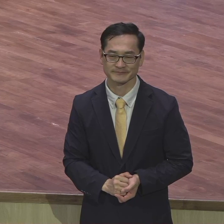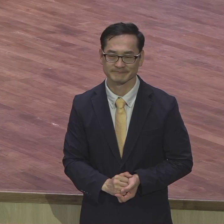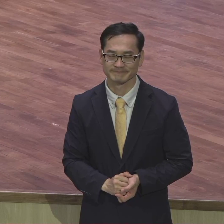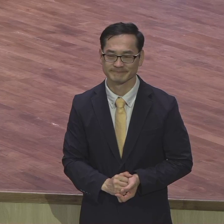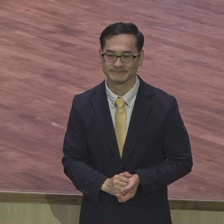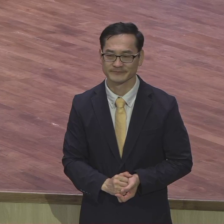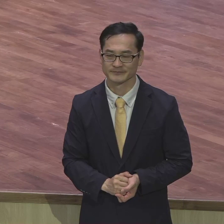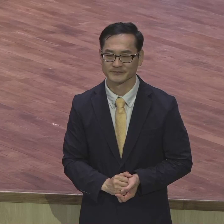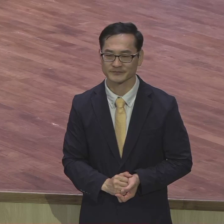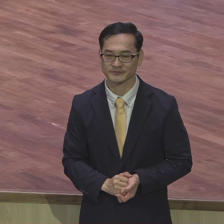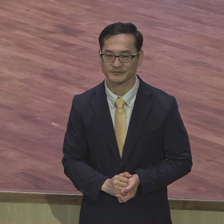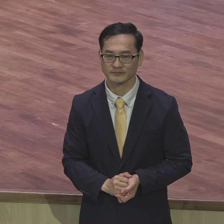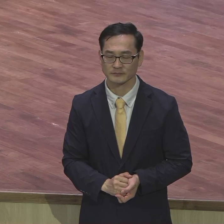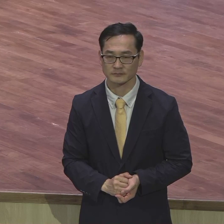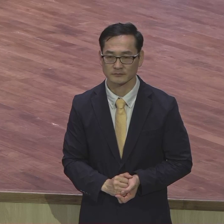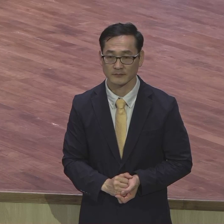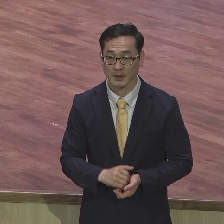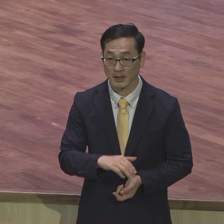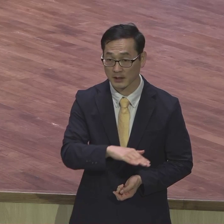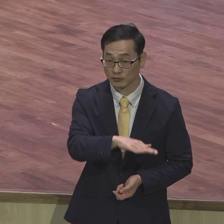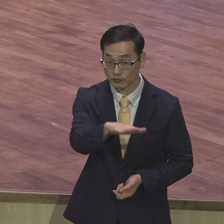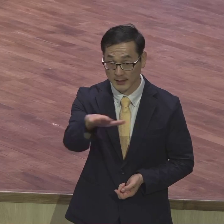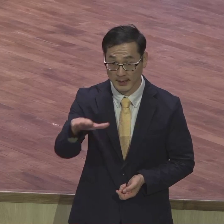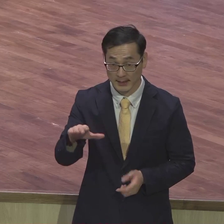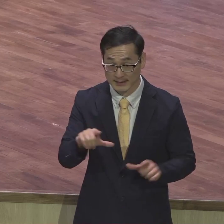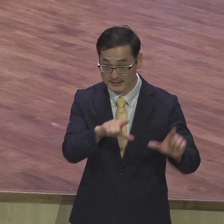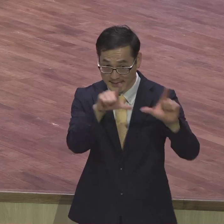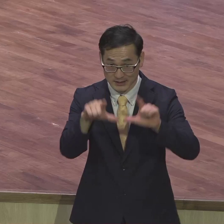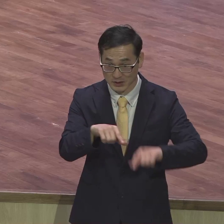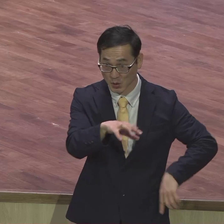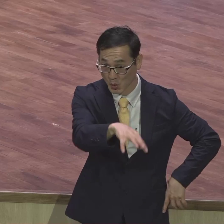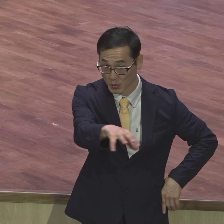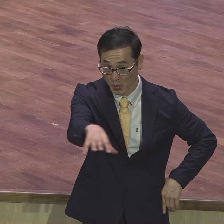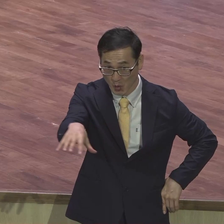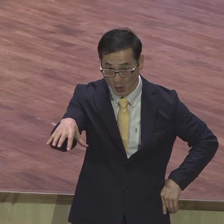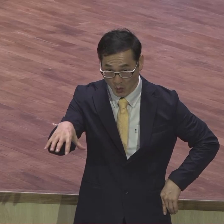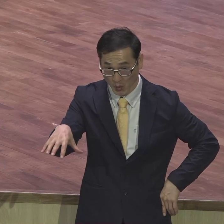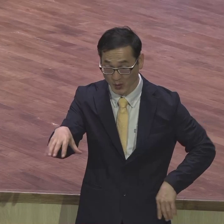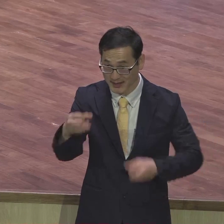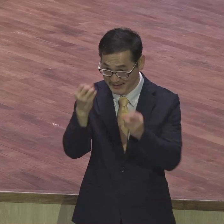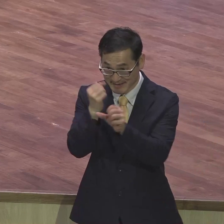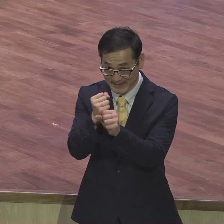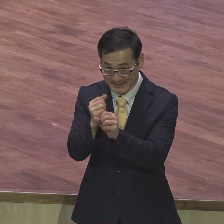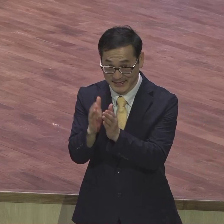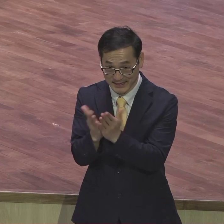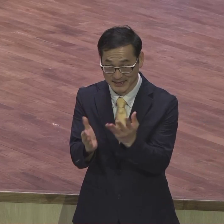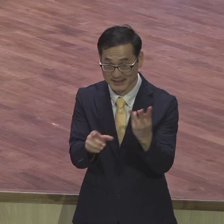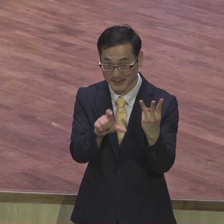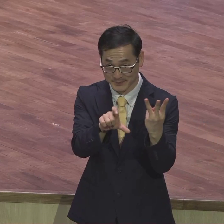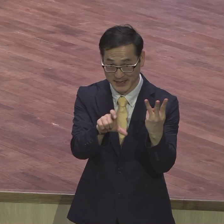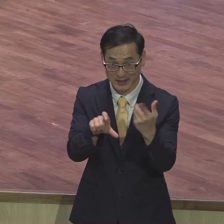우리의 현장은 전부다 상세기 3장 6장 11장이요 고상하게 표현해서 그렇습니다